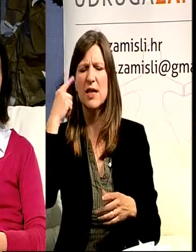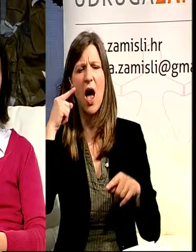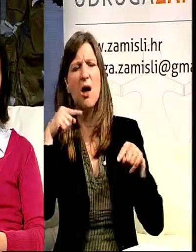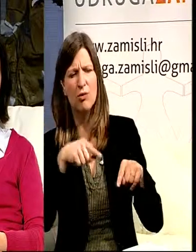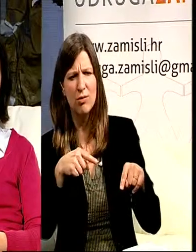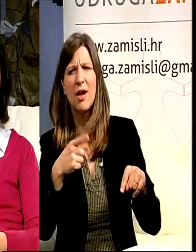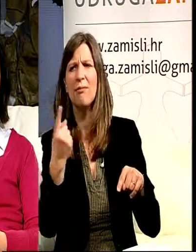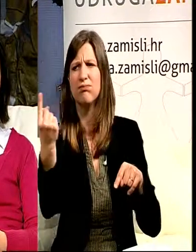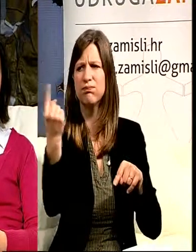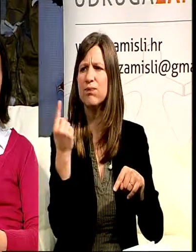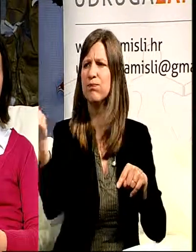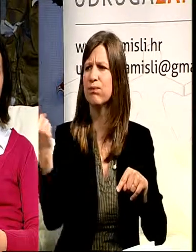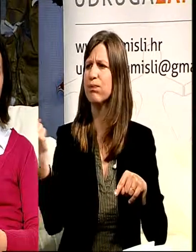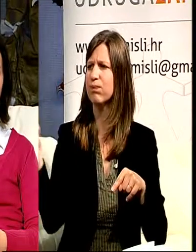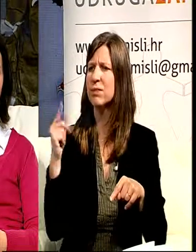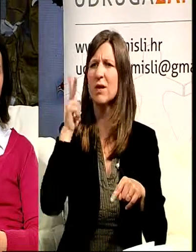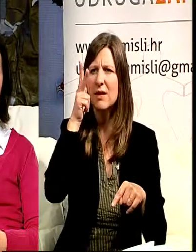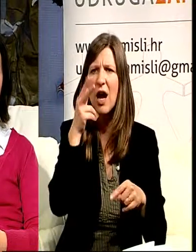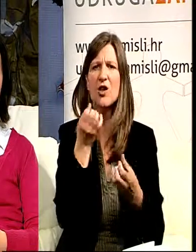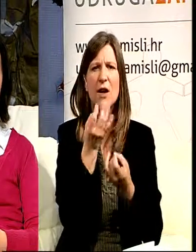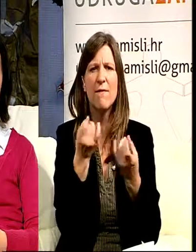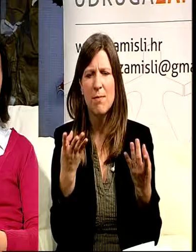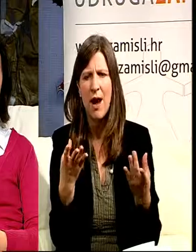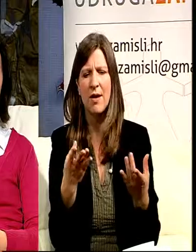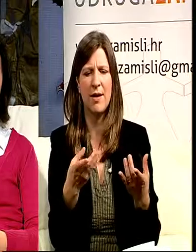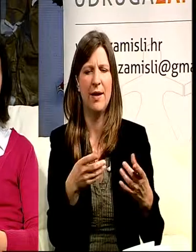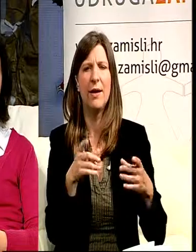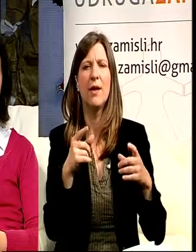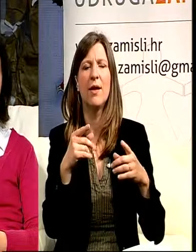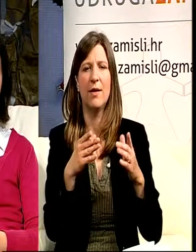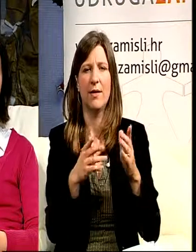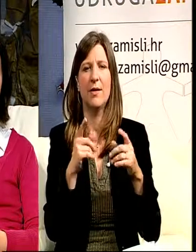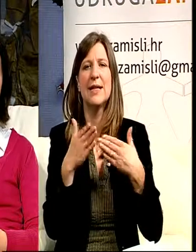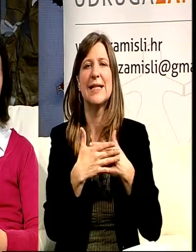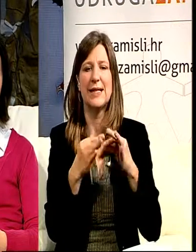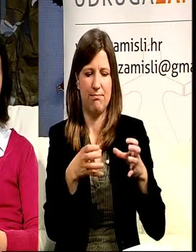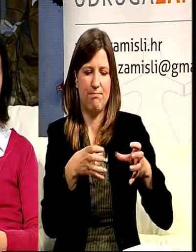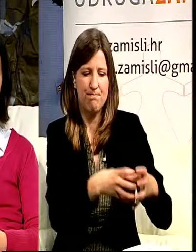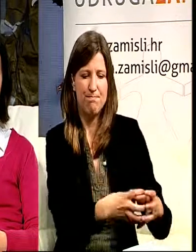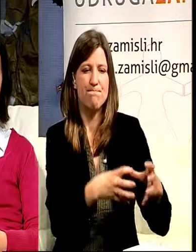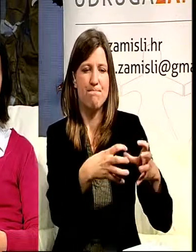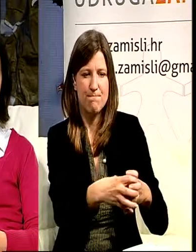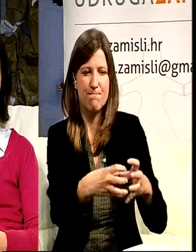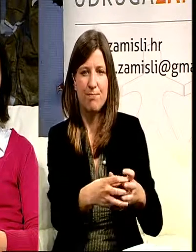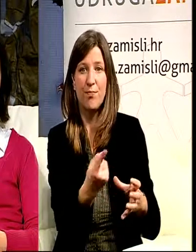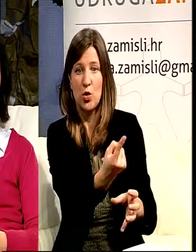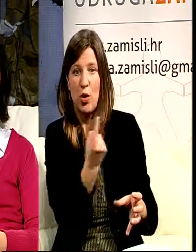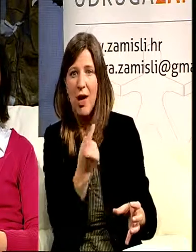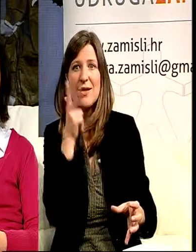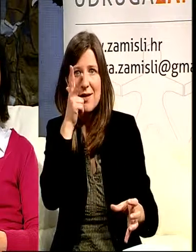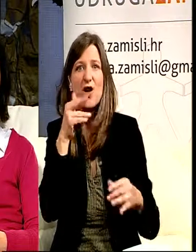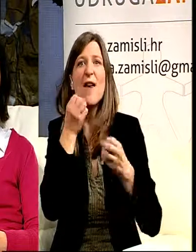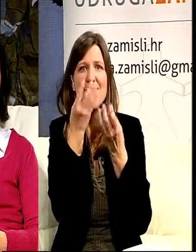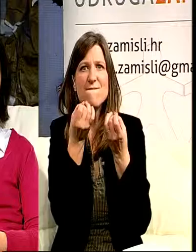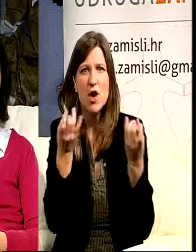svi imaju nekakve skupine marginalne o kojima bi htjeli nešto više znati. Međutim, to pregrmimo, a ono što nam na kraju